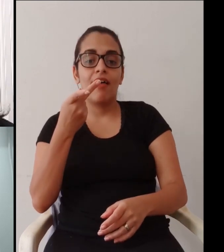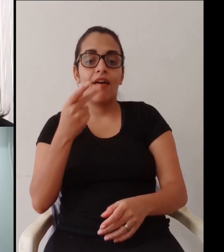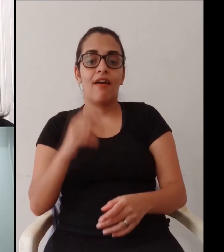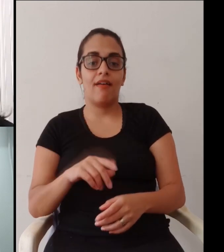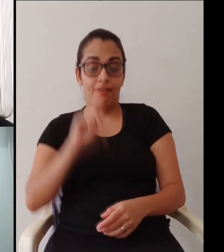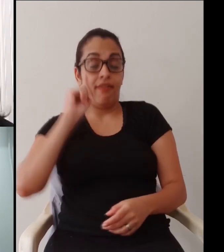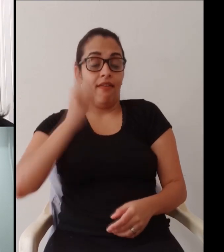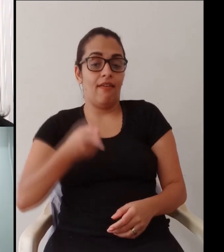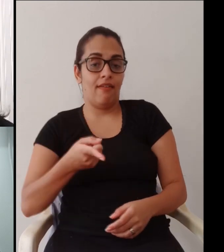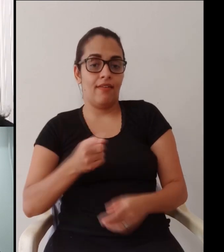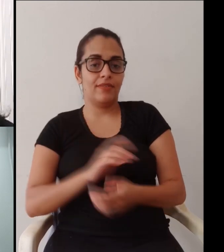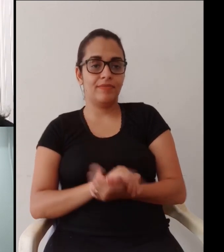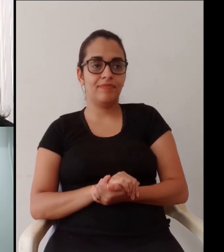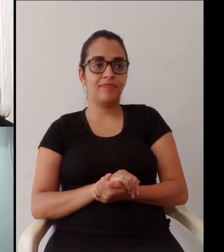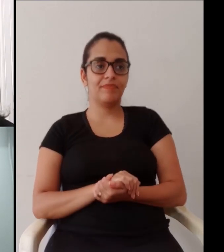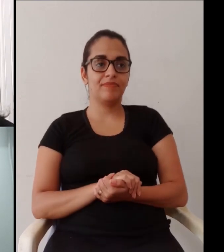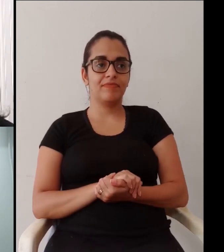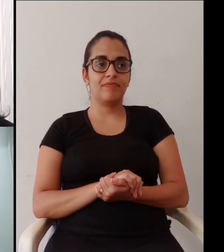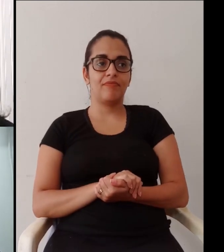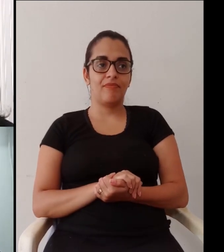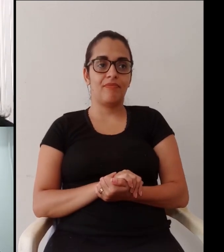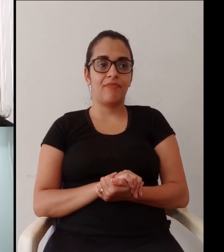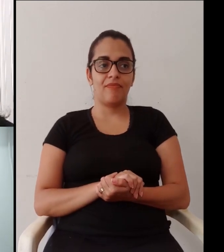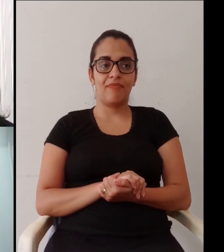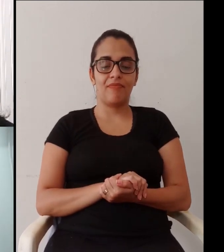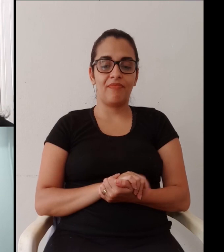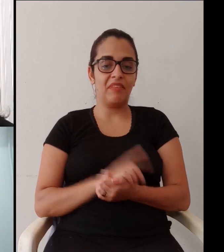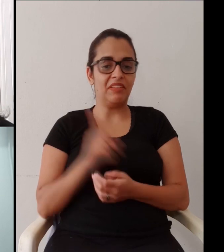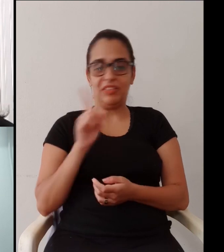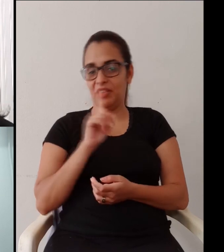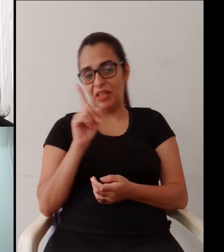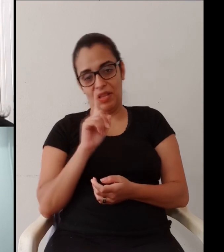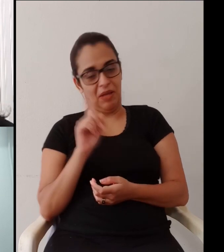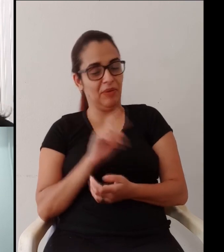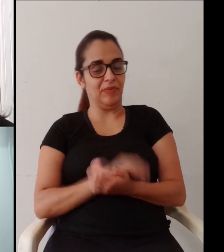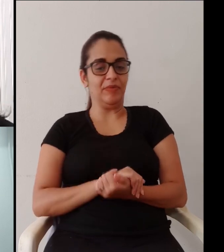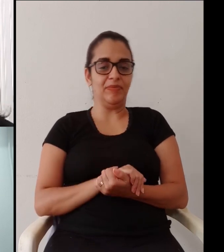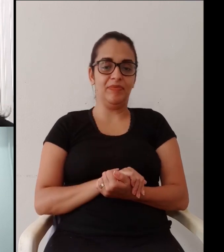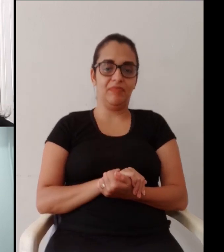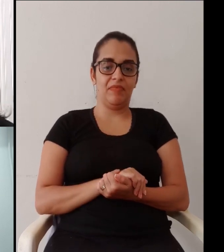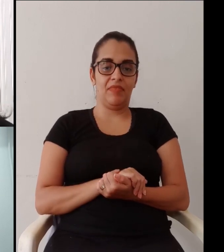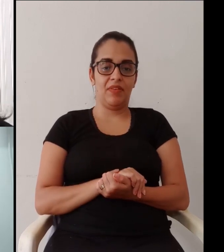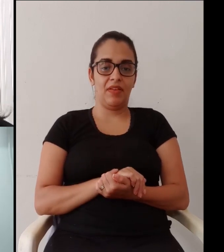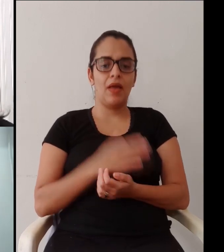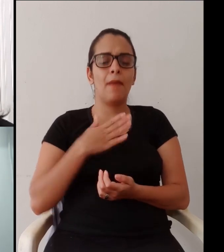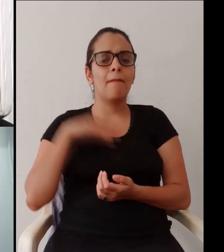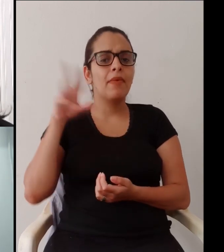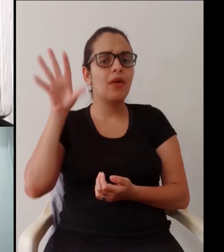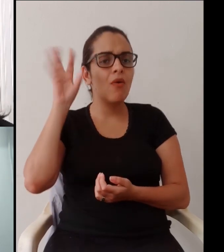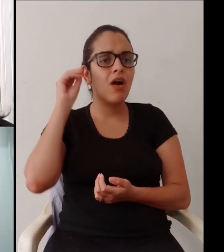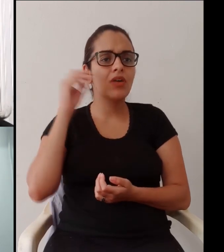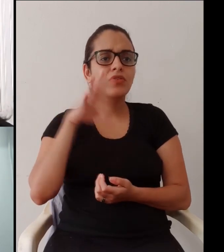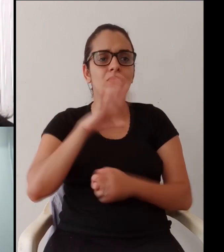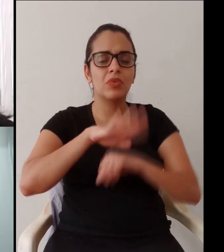mais fácil estudar na EAD? Você consegue falar que é? A Dani,